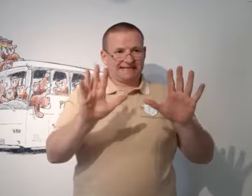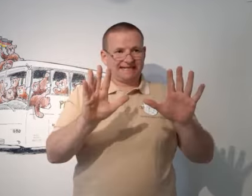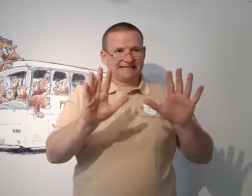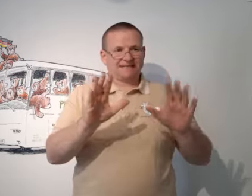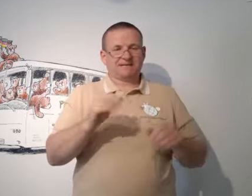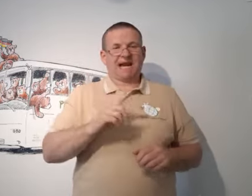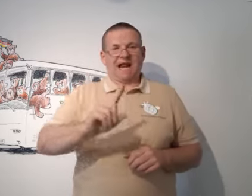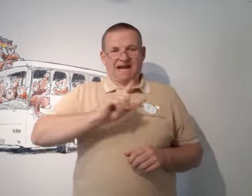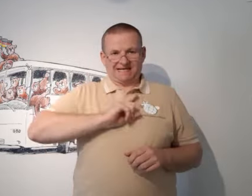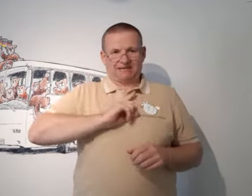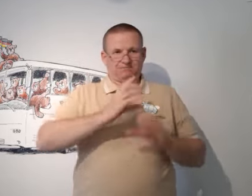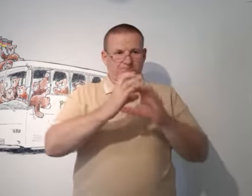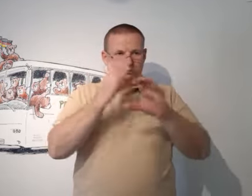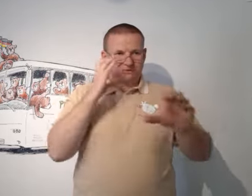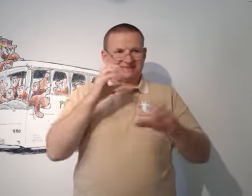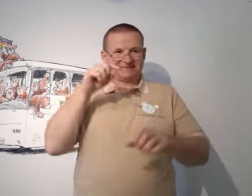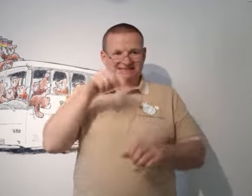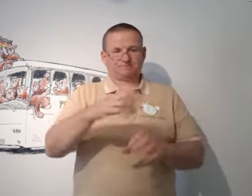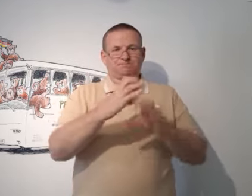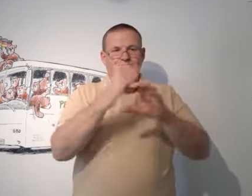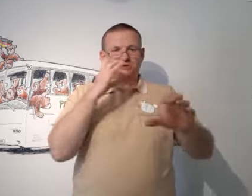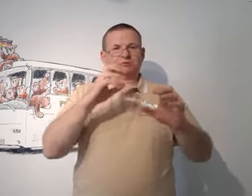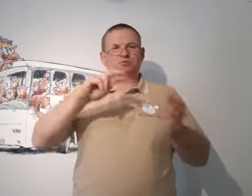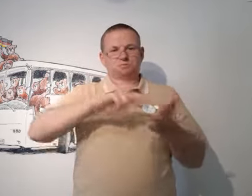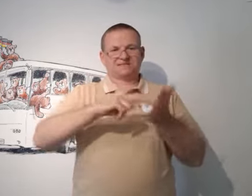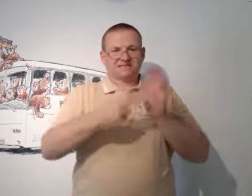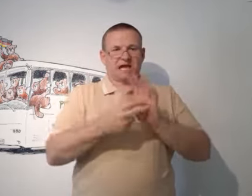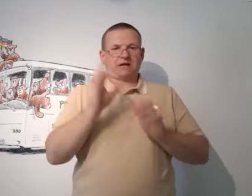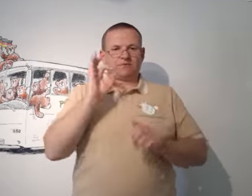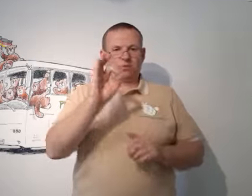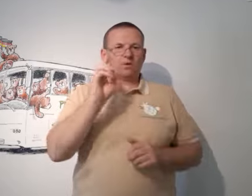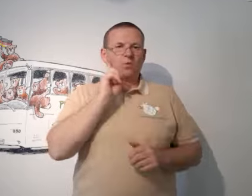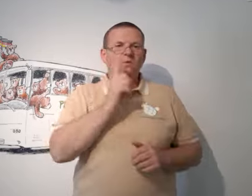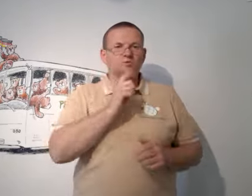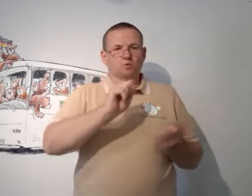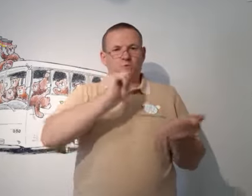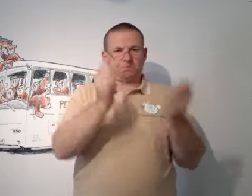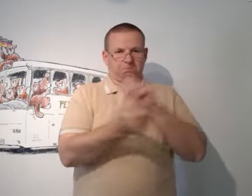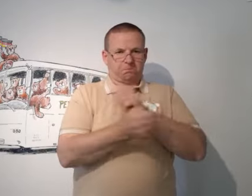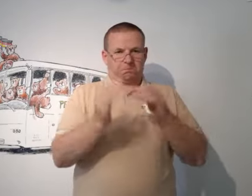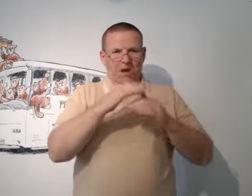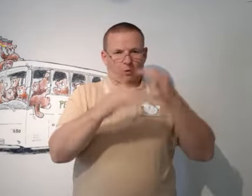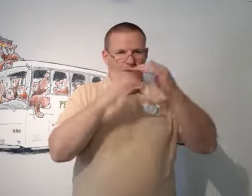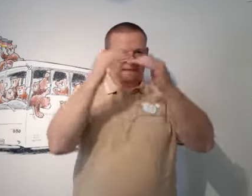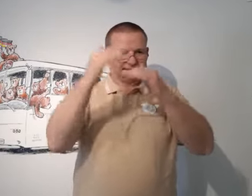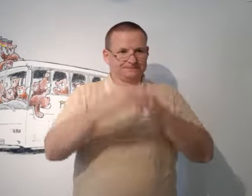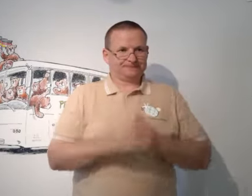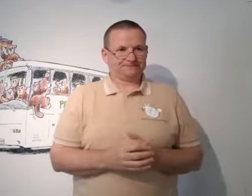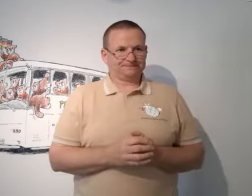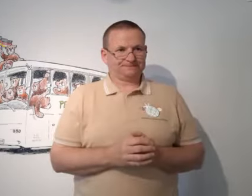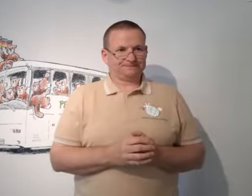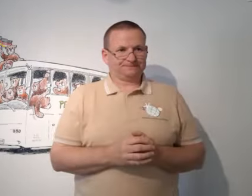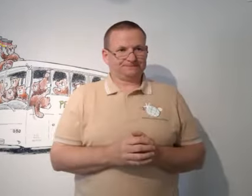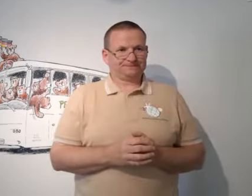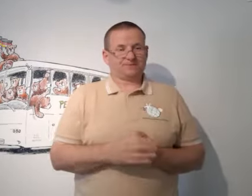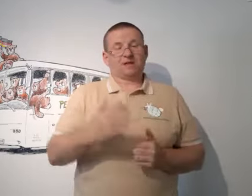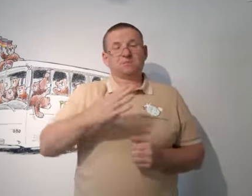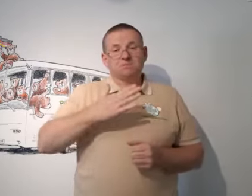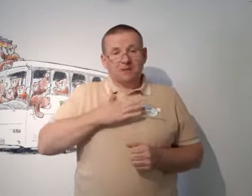Seit 2010 bin ich mit einem eigenen Bus unterwegs. Den habe ich extra für gehörlose umbauen lassen.